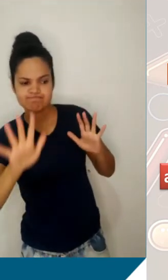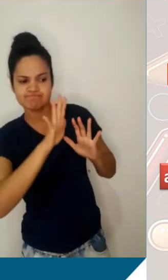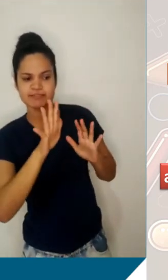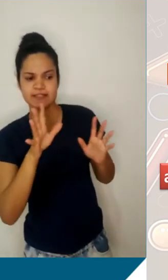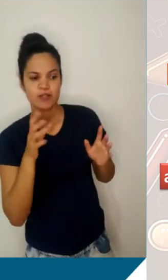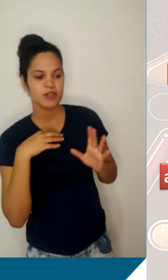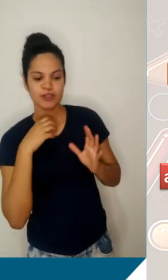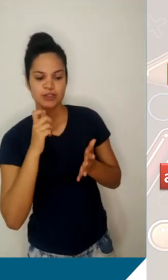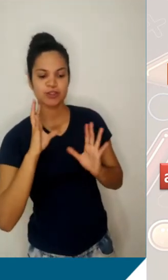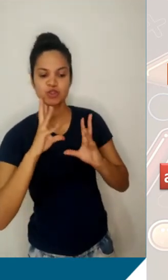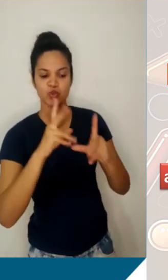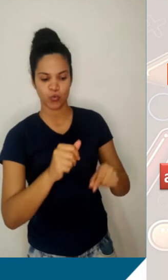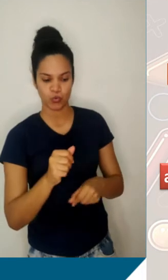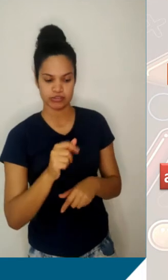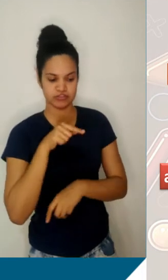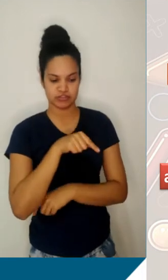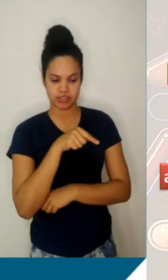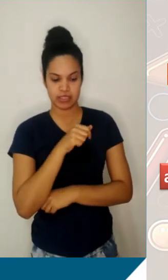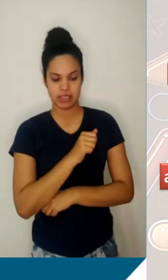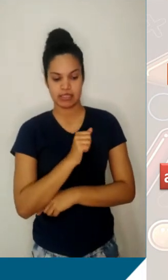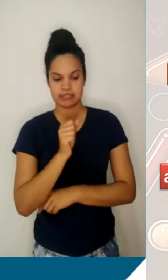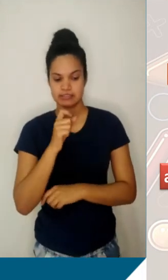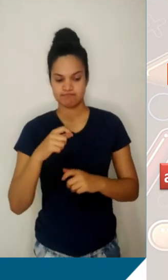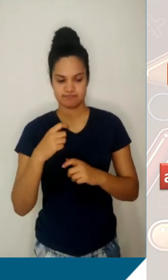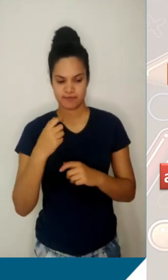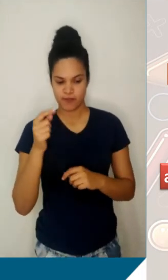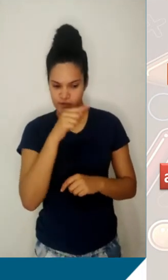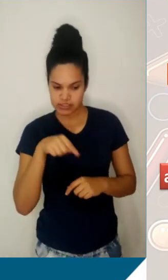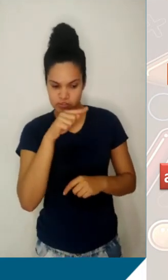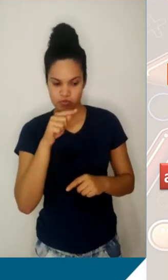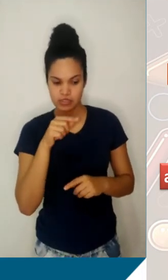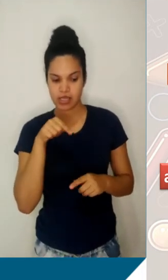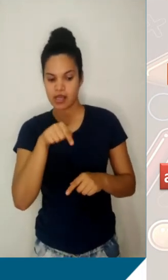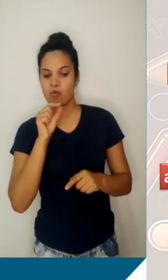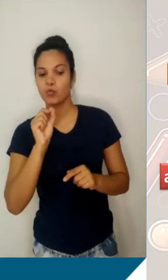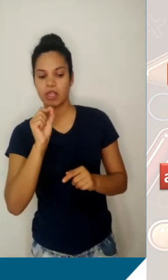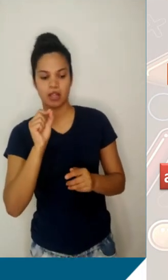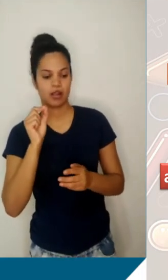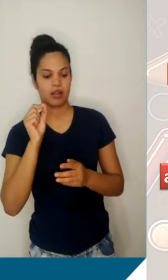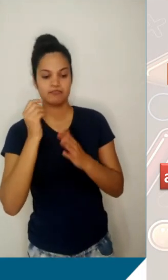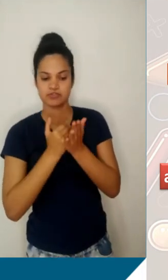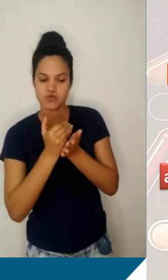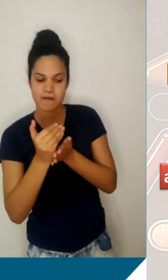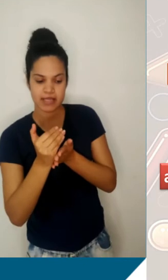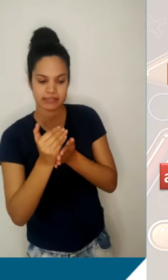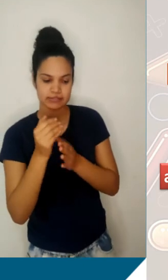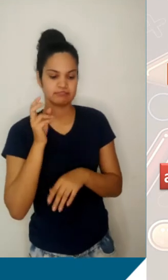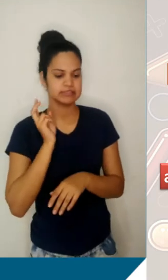todas as nossas anotações. Esse termo em destaque sempre foi o termo de partida. E a gente sempre